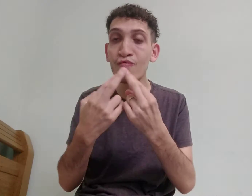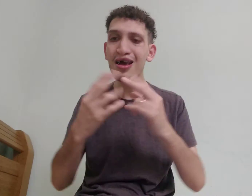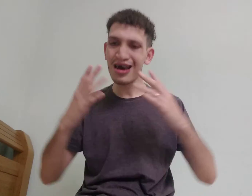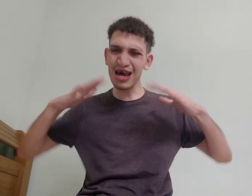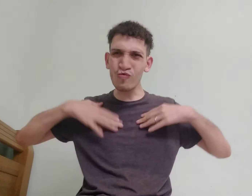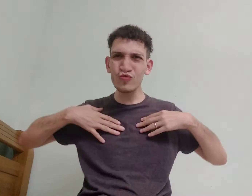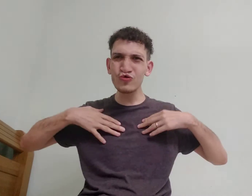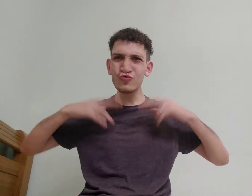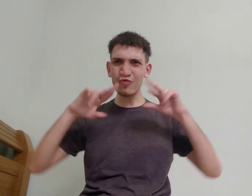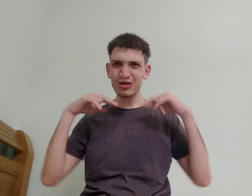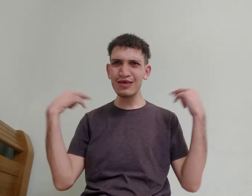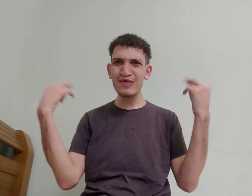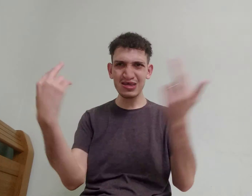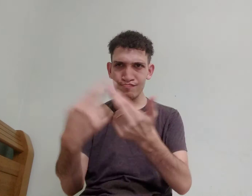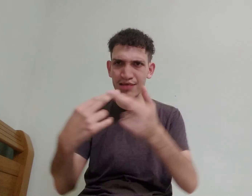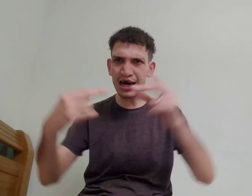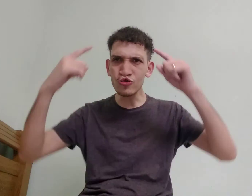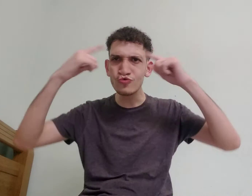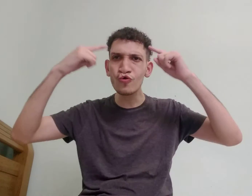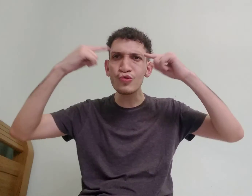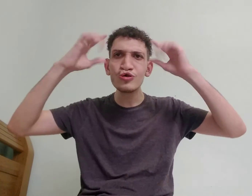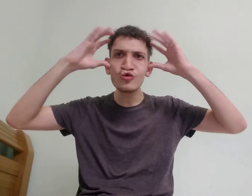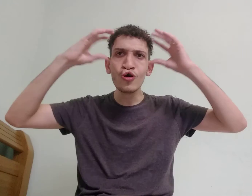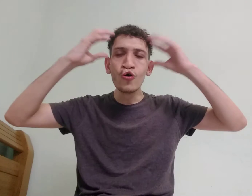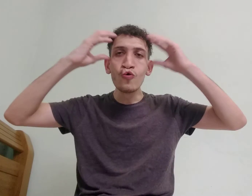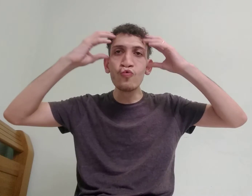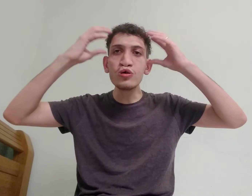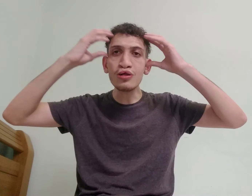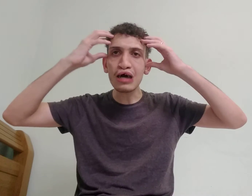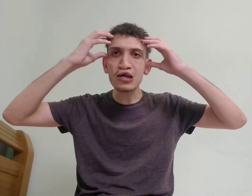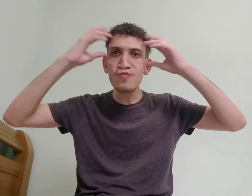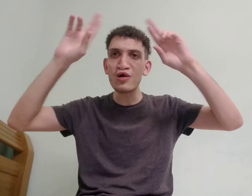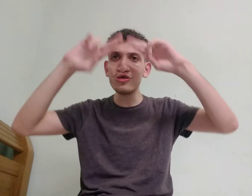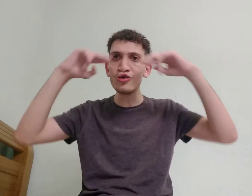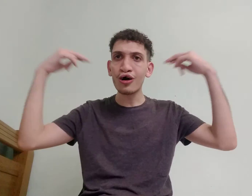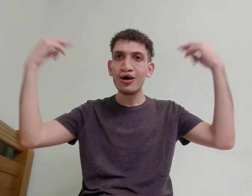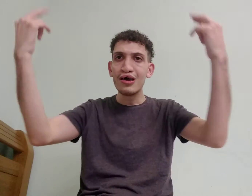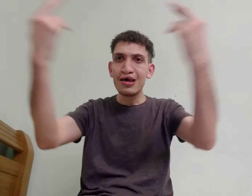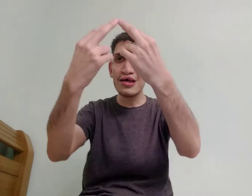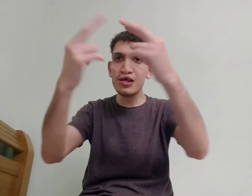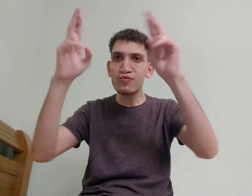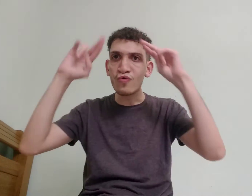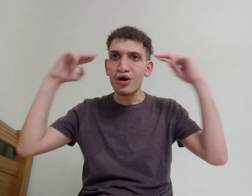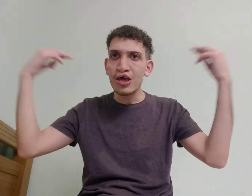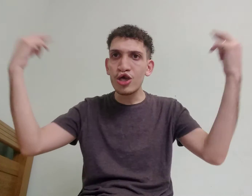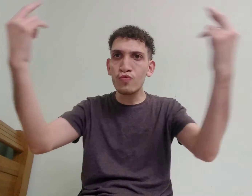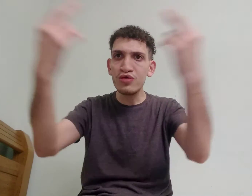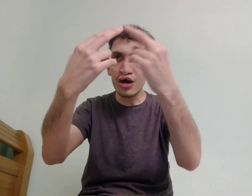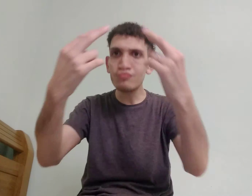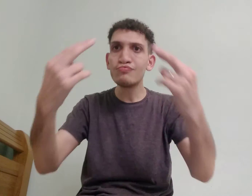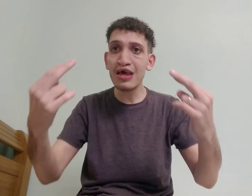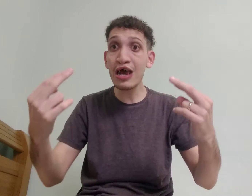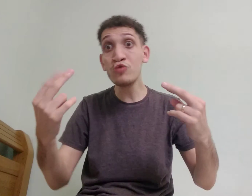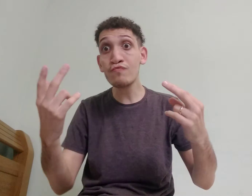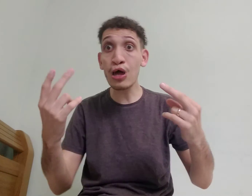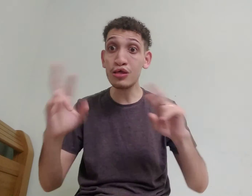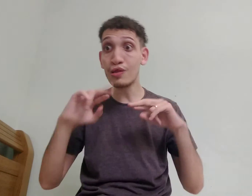aí alguns usam aqui nesse papo, e outros usam saindo daqui, ó, reino, reunião, né, alguns usam paulo assim não, assim é